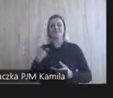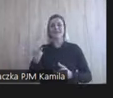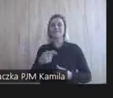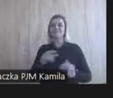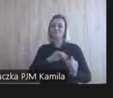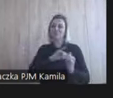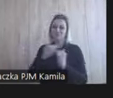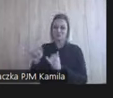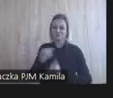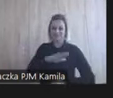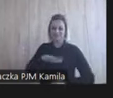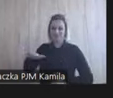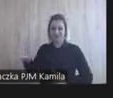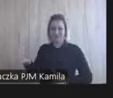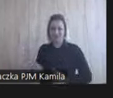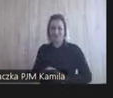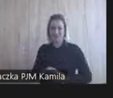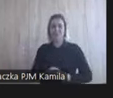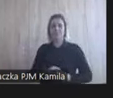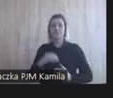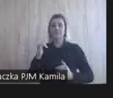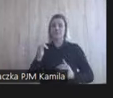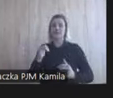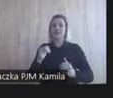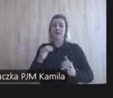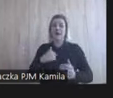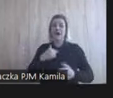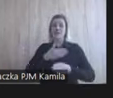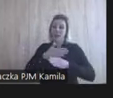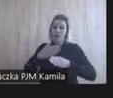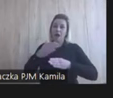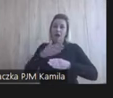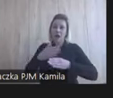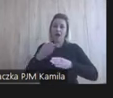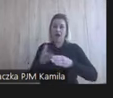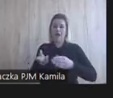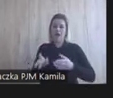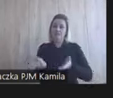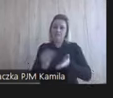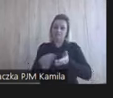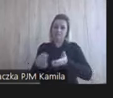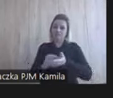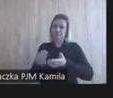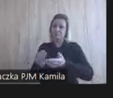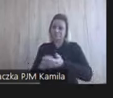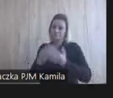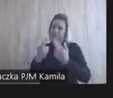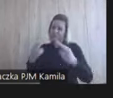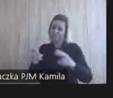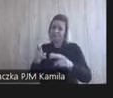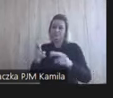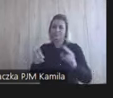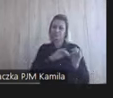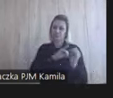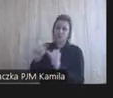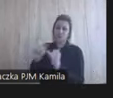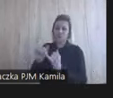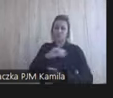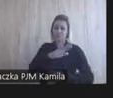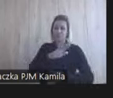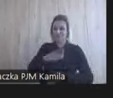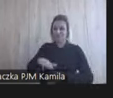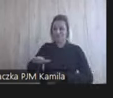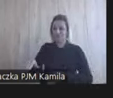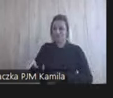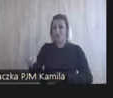dziecięcej. I jeżeli będę robił jeszcze dalej materiały dla dzieci, a bardzo tego chcę, to te dzieci